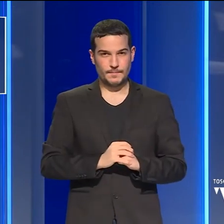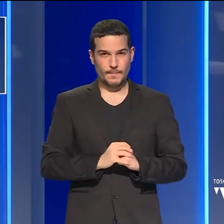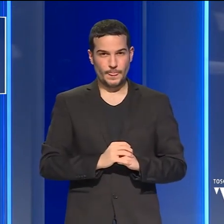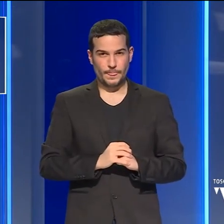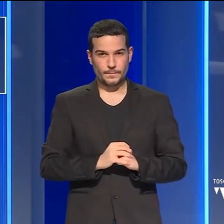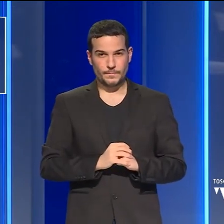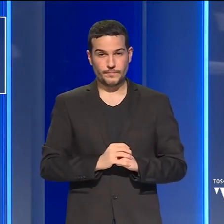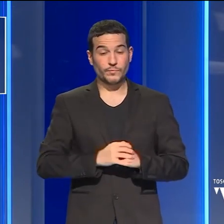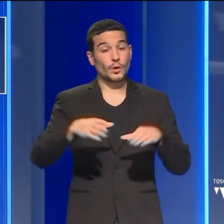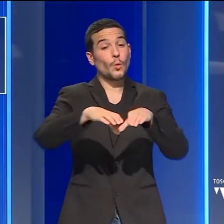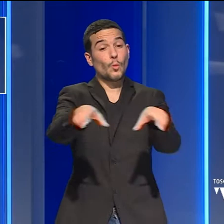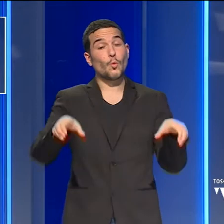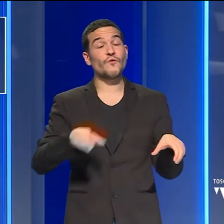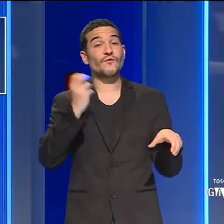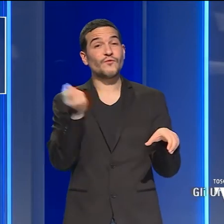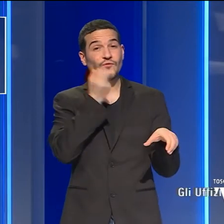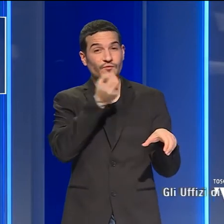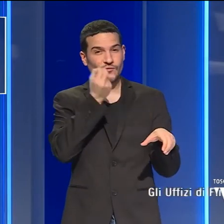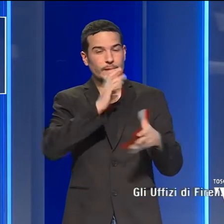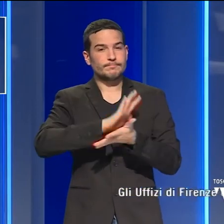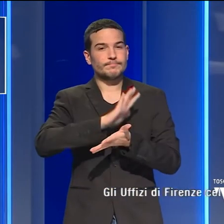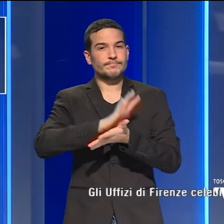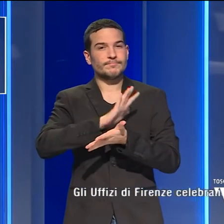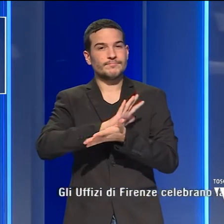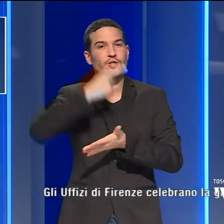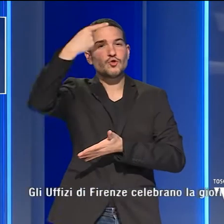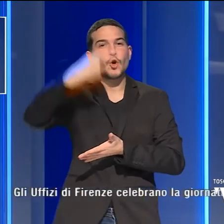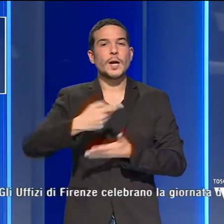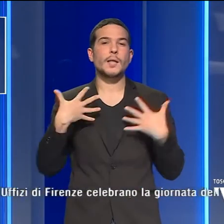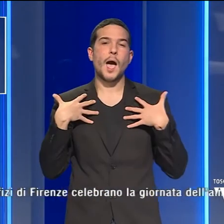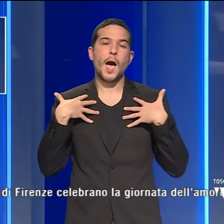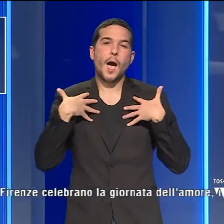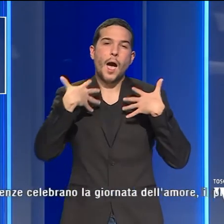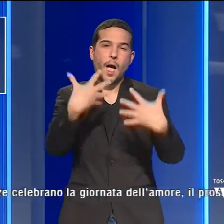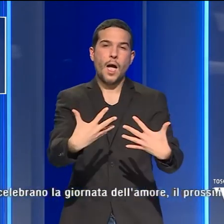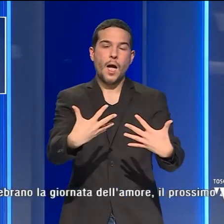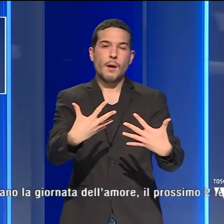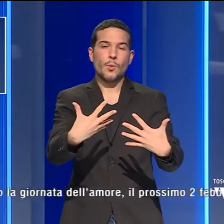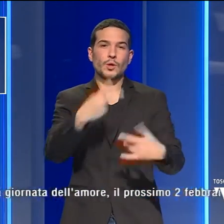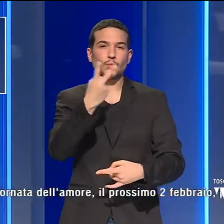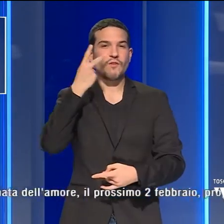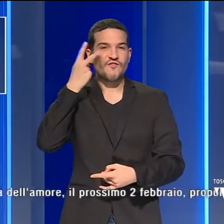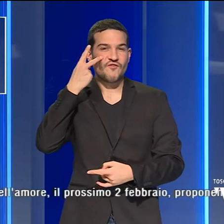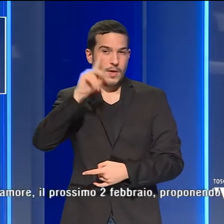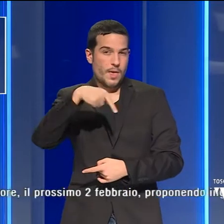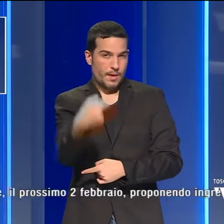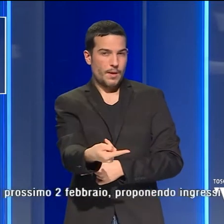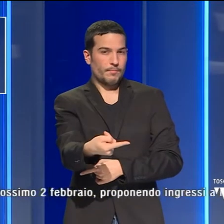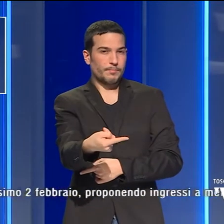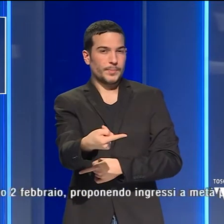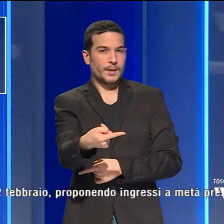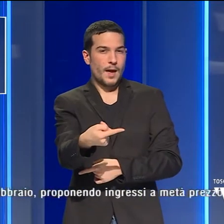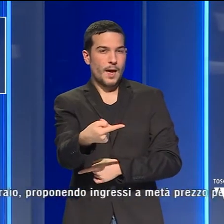Gli uffizi di Firenze celebrano la giornata dell'amore il prossimo 2 febbraio proponendo